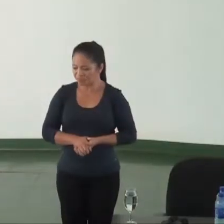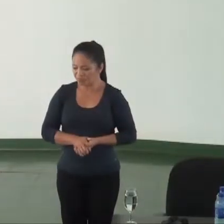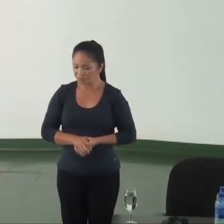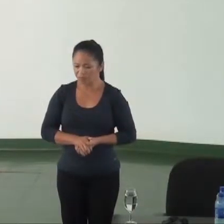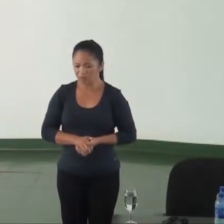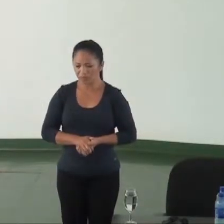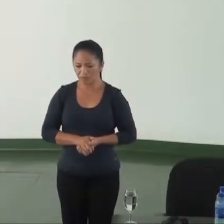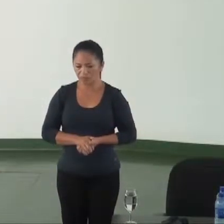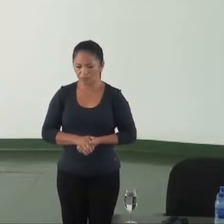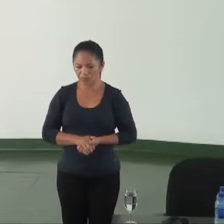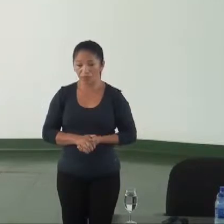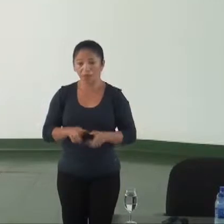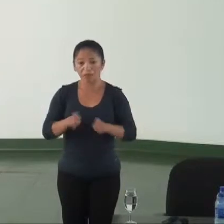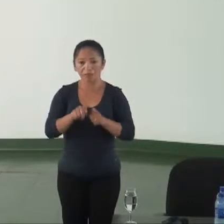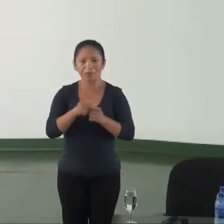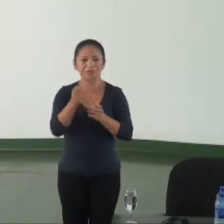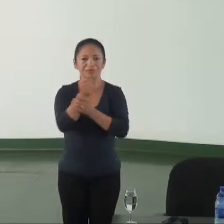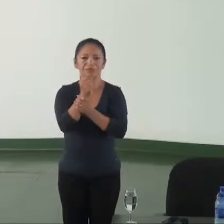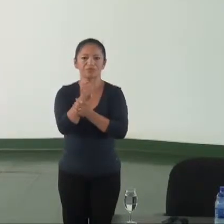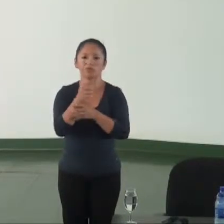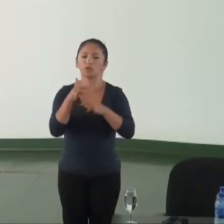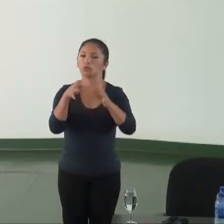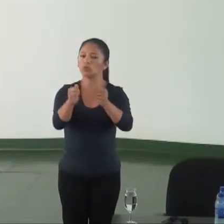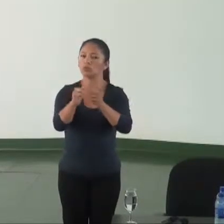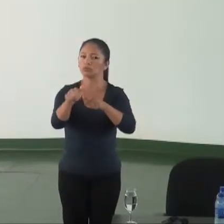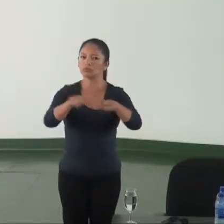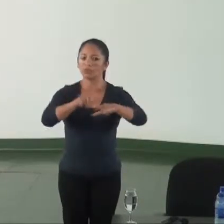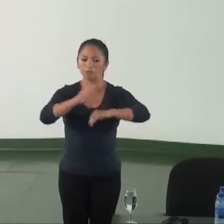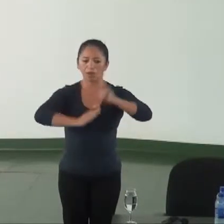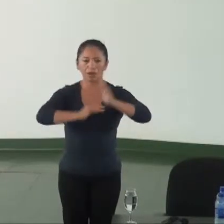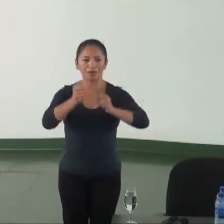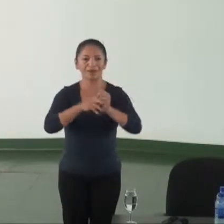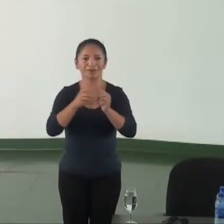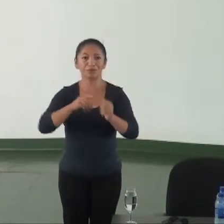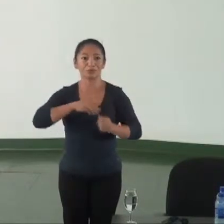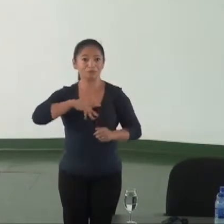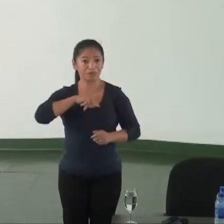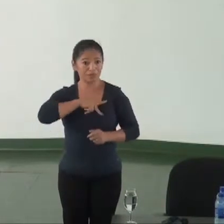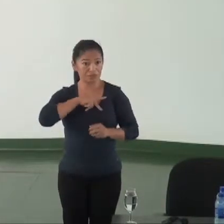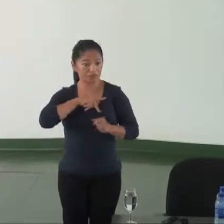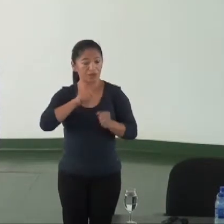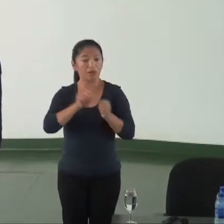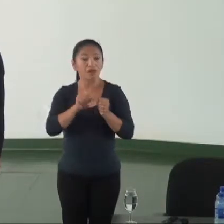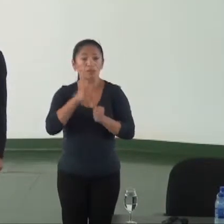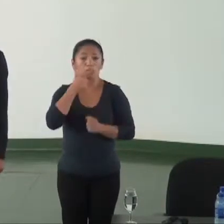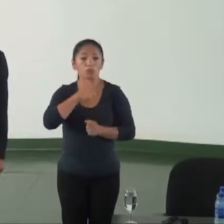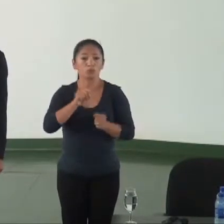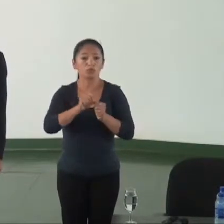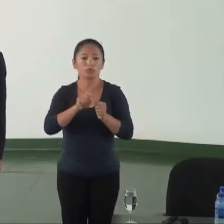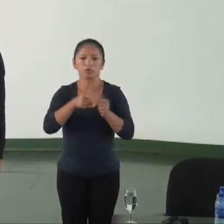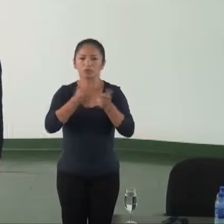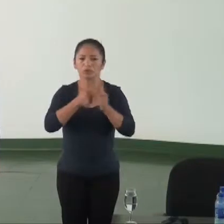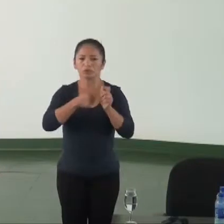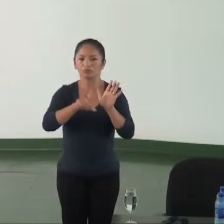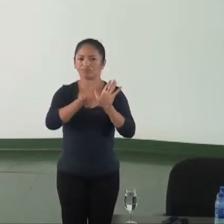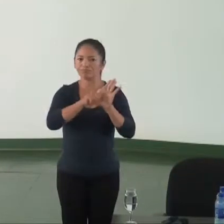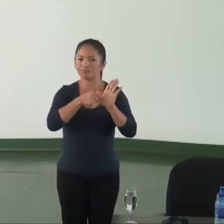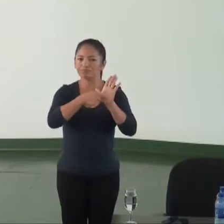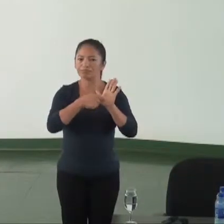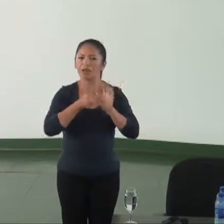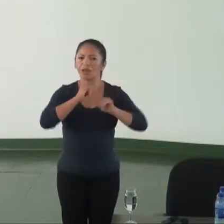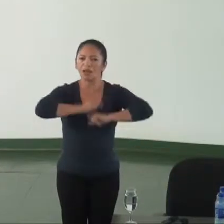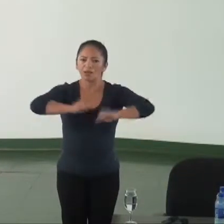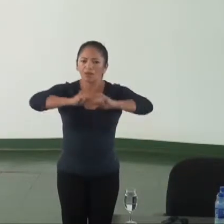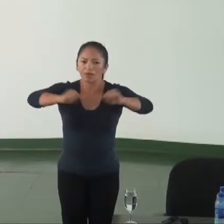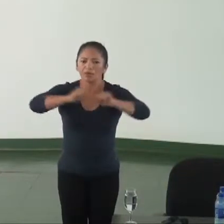O seguinte é assegurar a atuação do Ministério Público para que as respostas ocorram no tempo previsto na Lei de Acesso à Informação, realizar